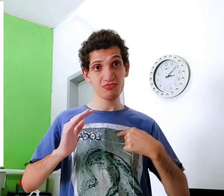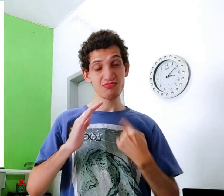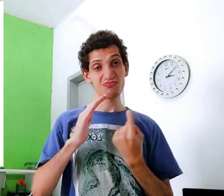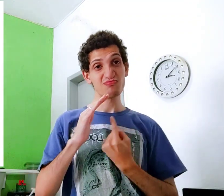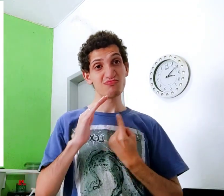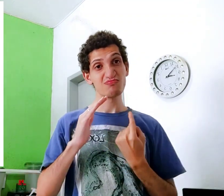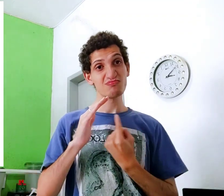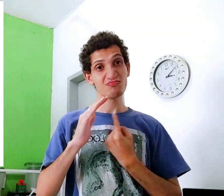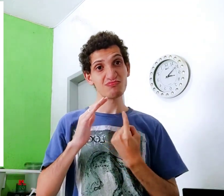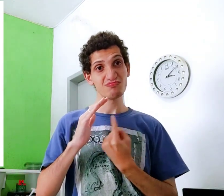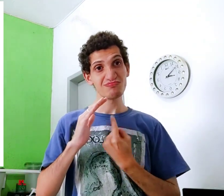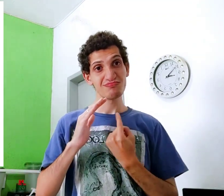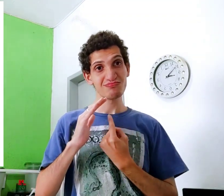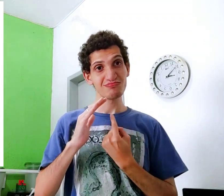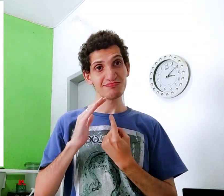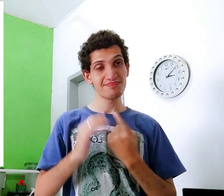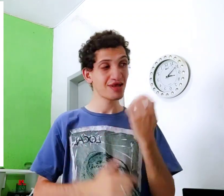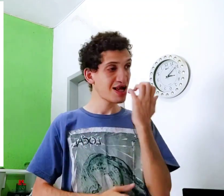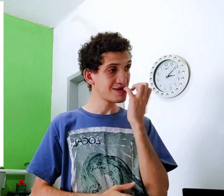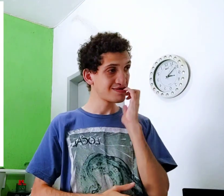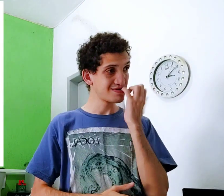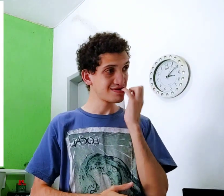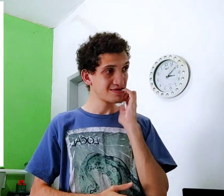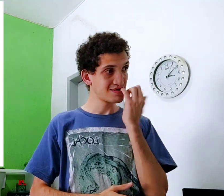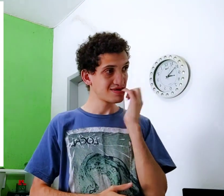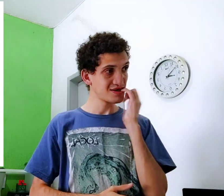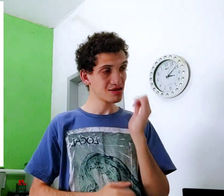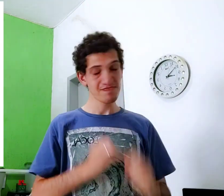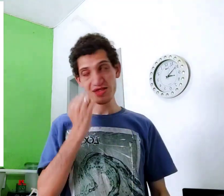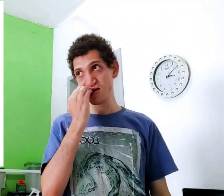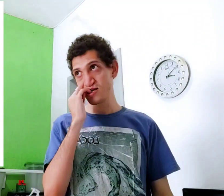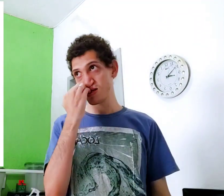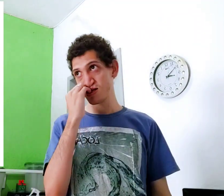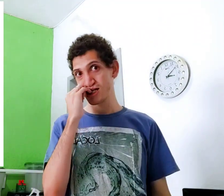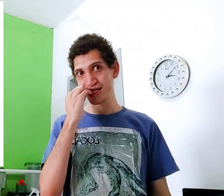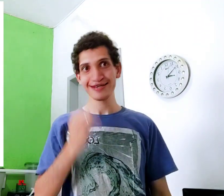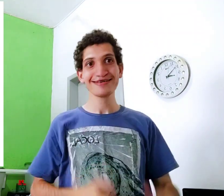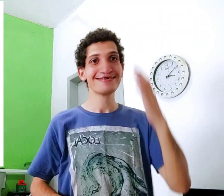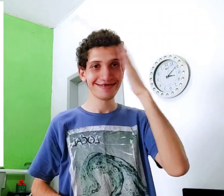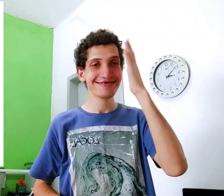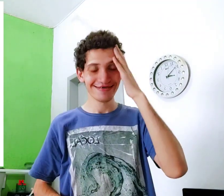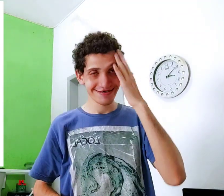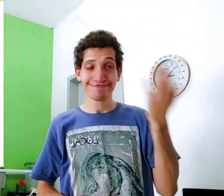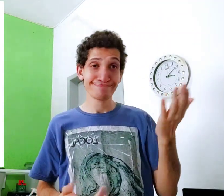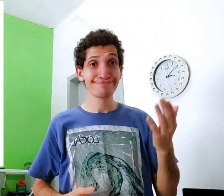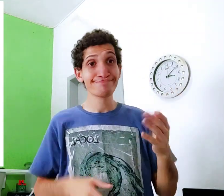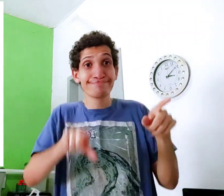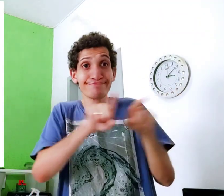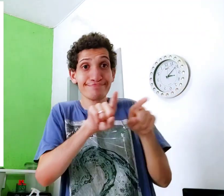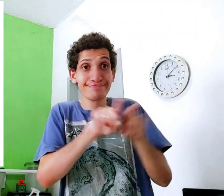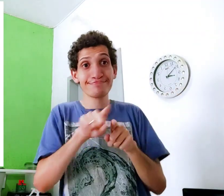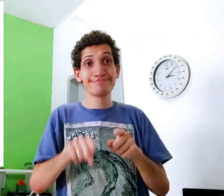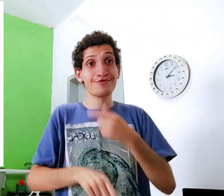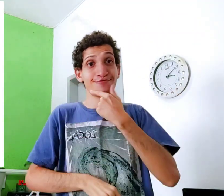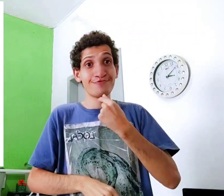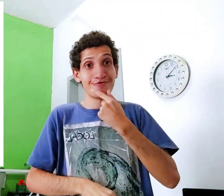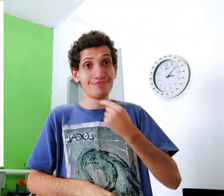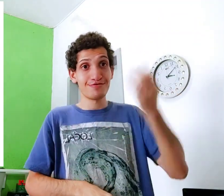asa piquei, eu asa sozinho, roendo unha, entendeu? Também,